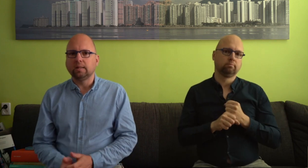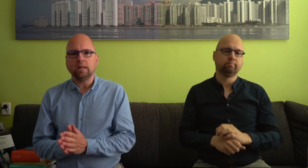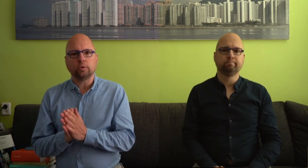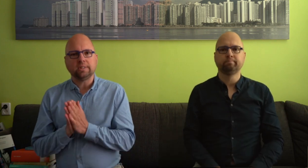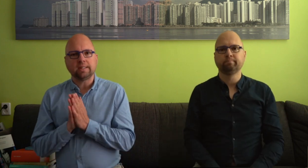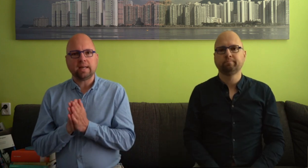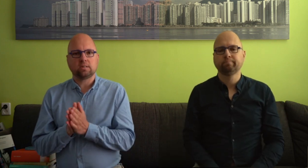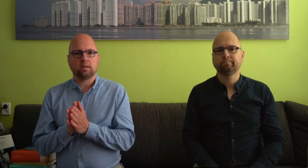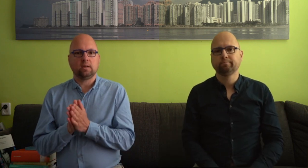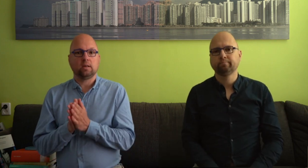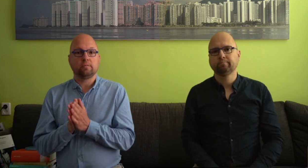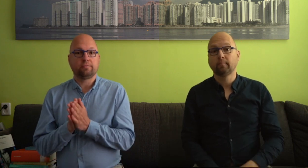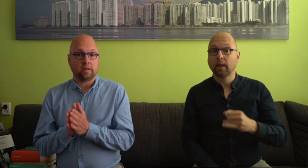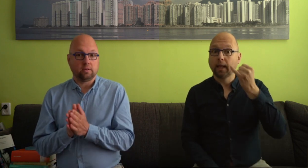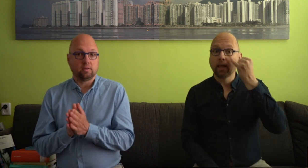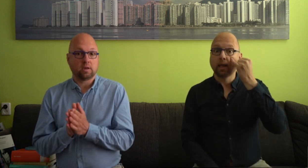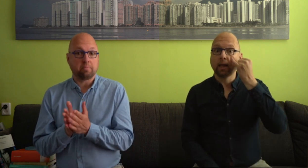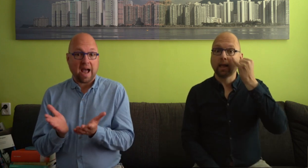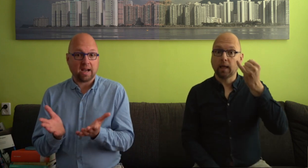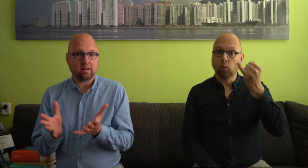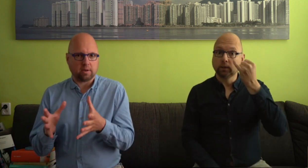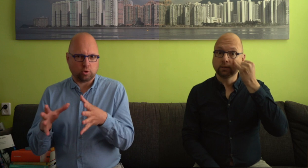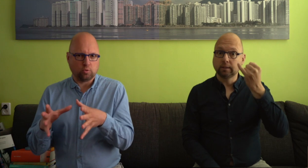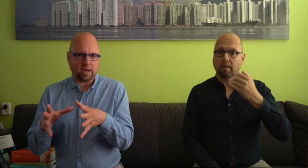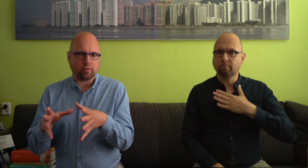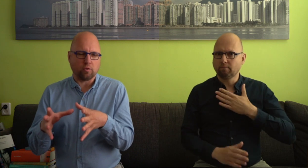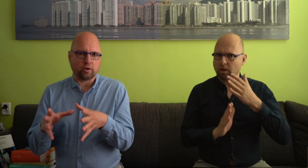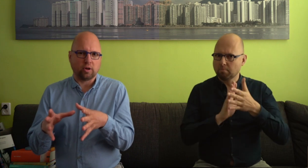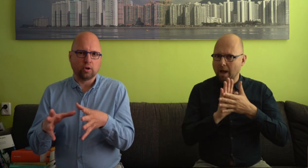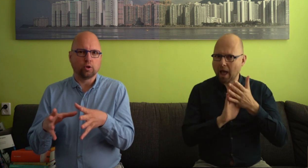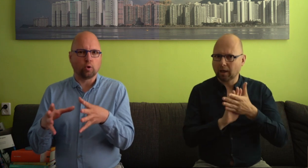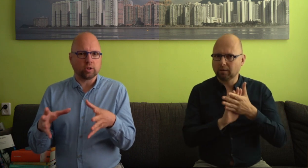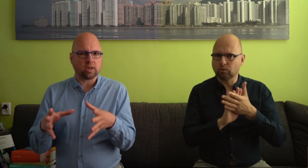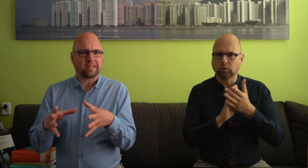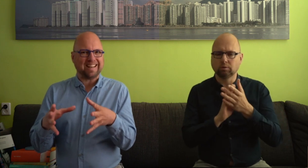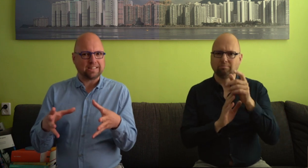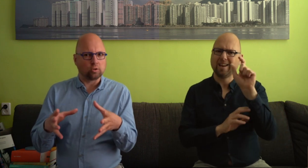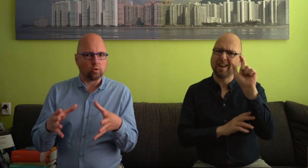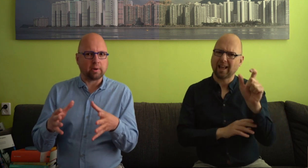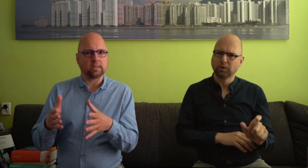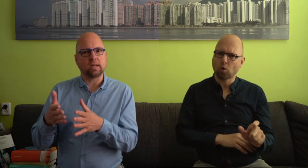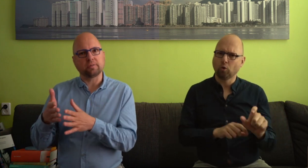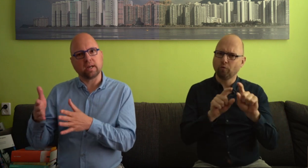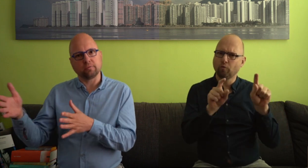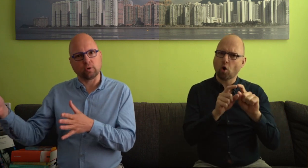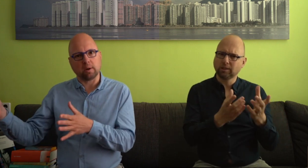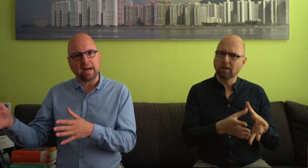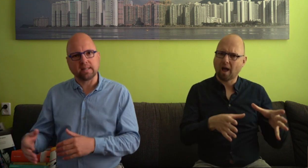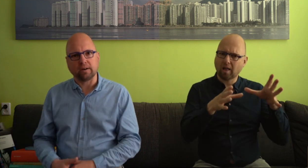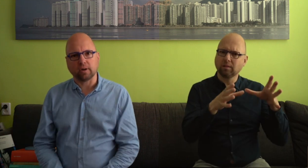Die iconiciteit van gebaren, we hebben het nu even over de woordenschat, het lexicon, maar datzelfde geldt voor de grammatica van